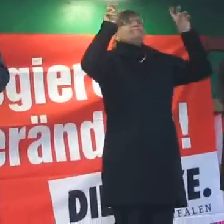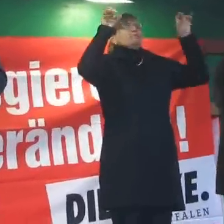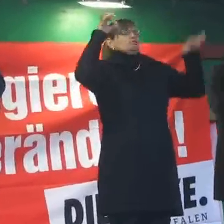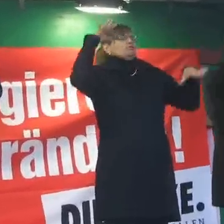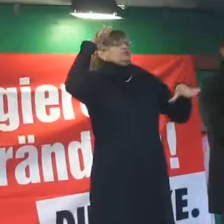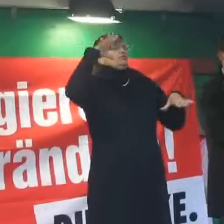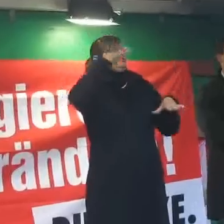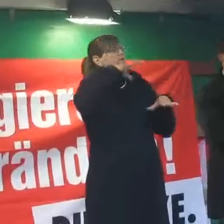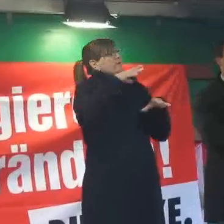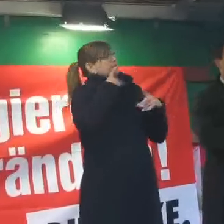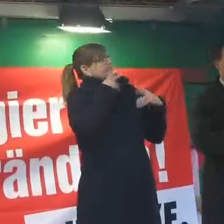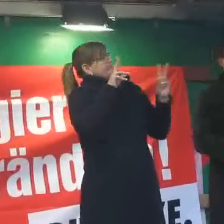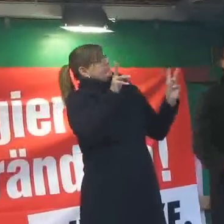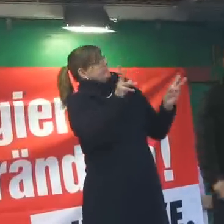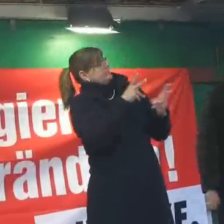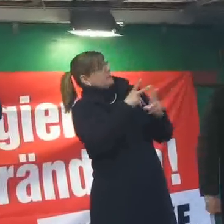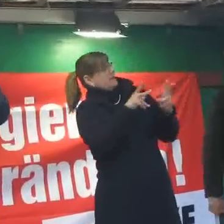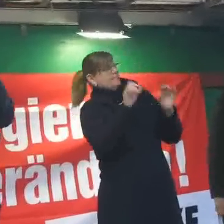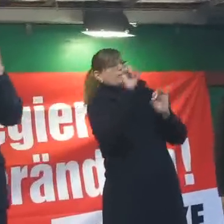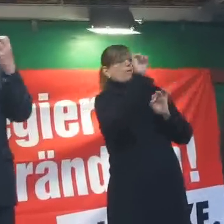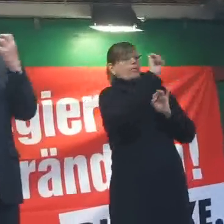werden.